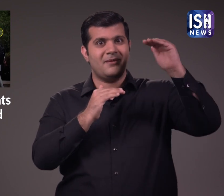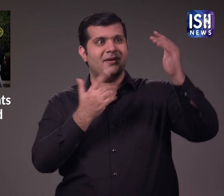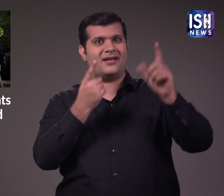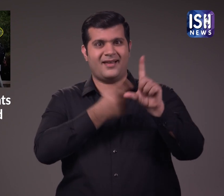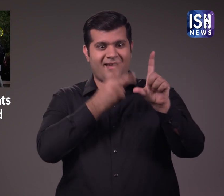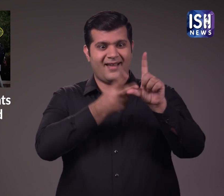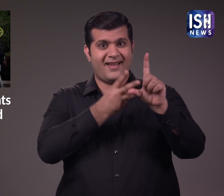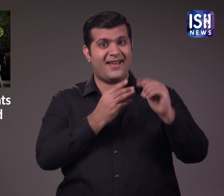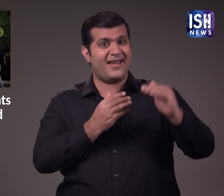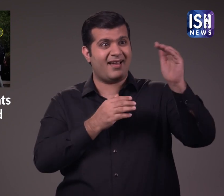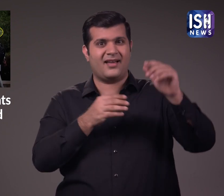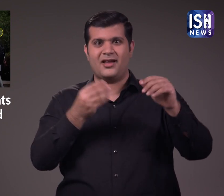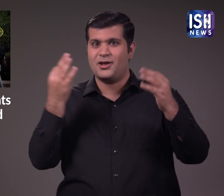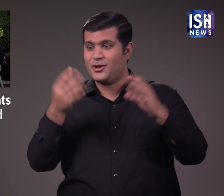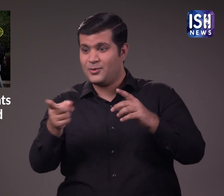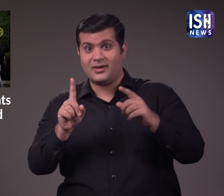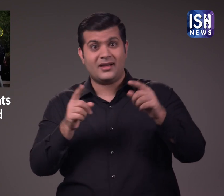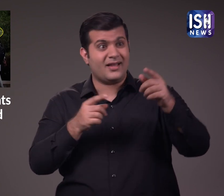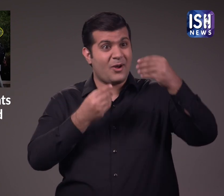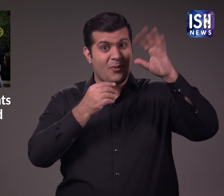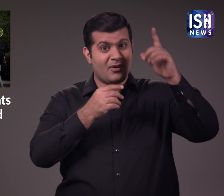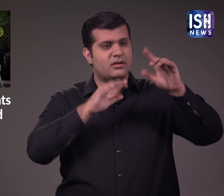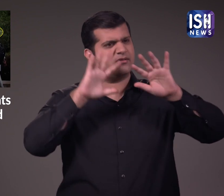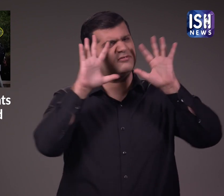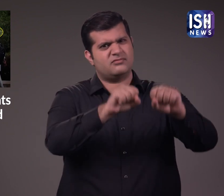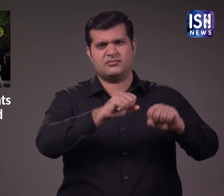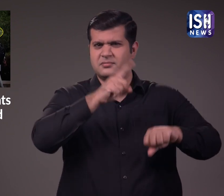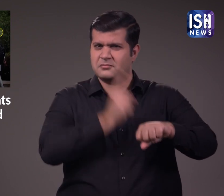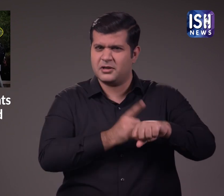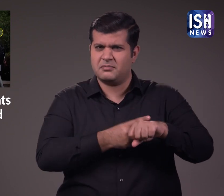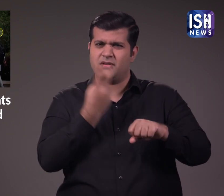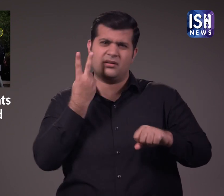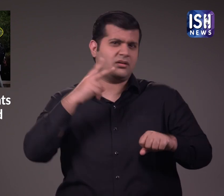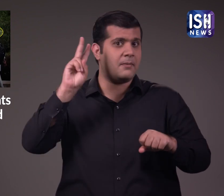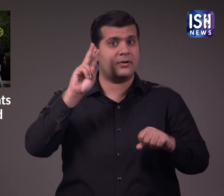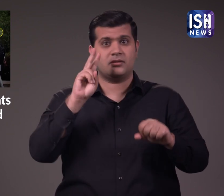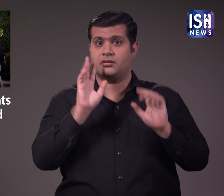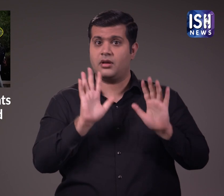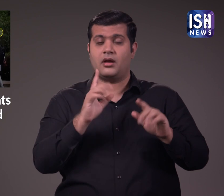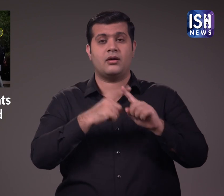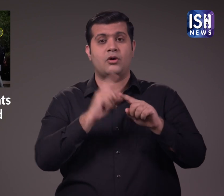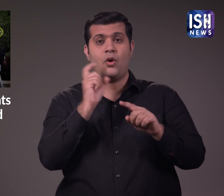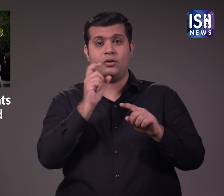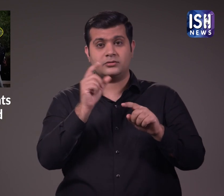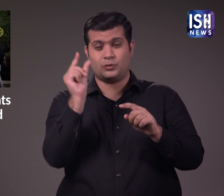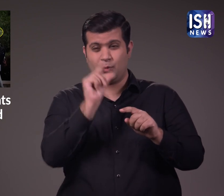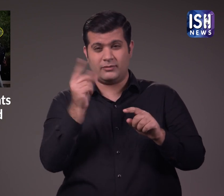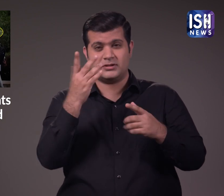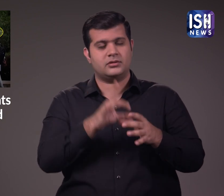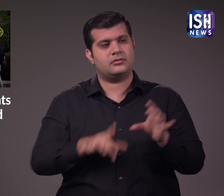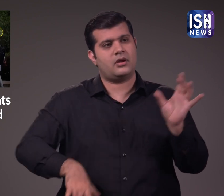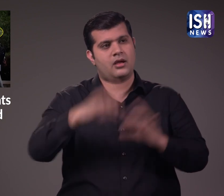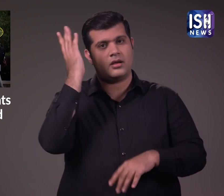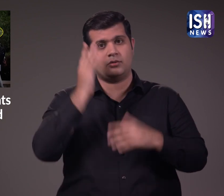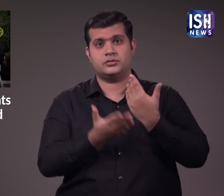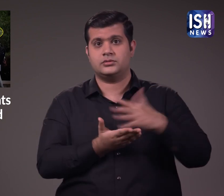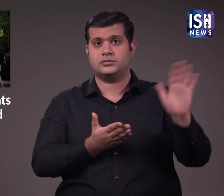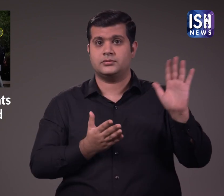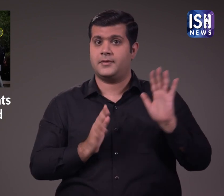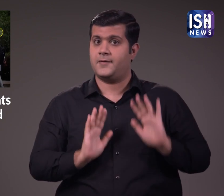जाता है और जुर्मानाय लगाया जाता है यहां तक कि उन्हें कॉलेज से निलंभित भी किया जाता